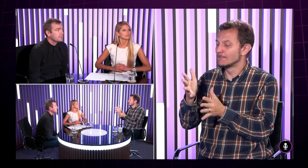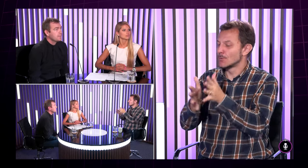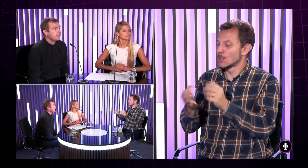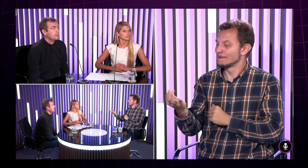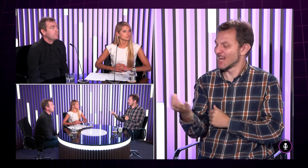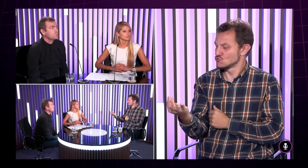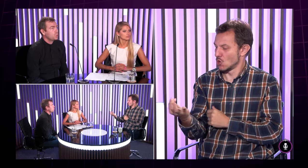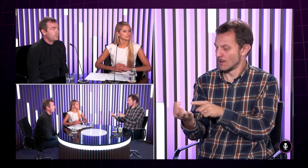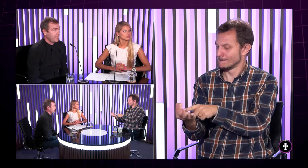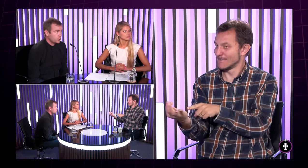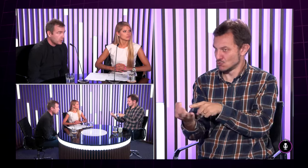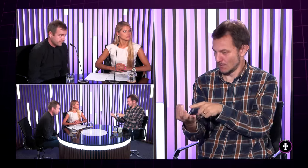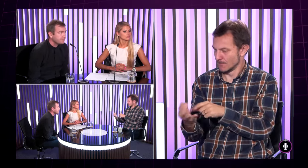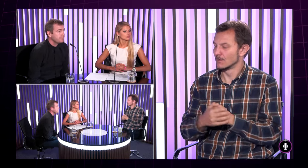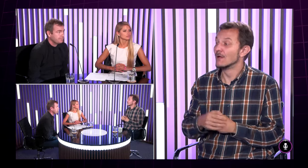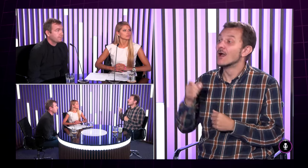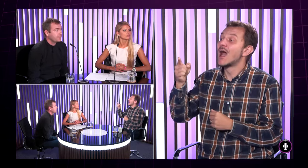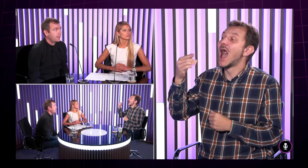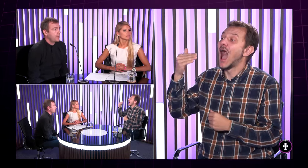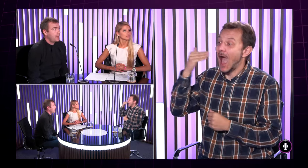príklad. posunok prečo?